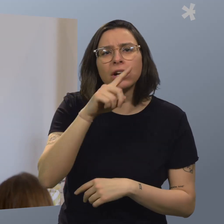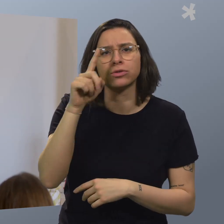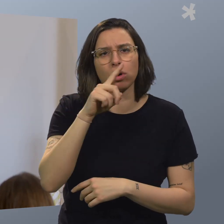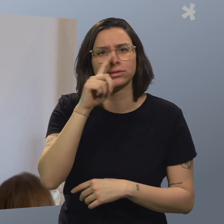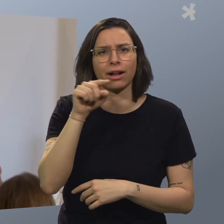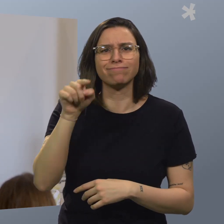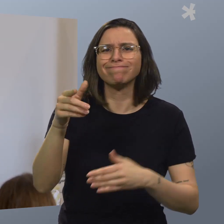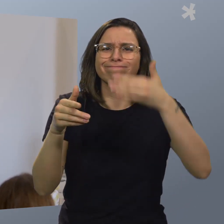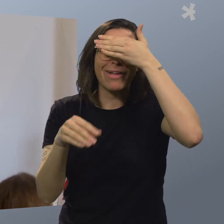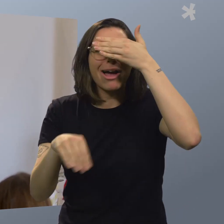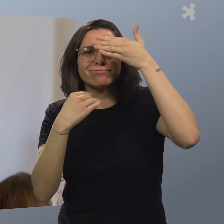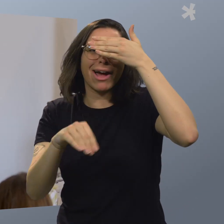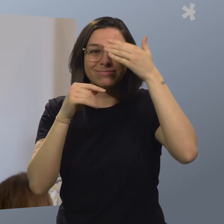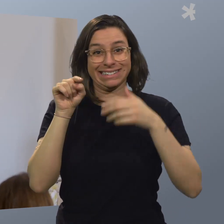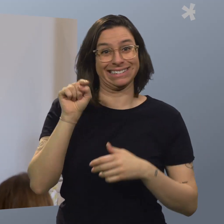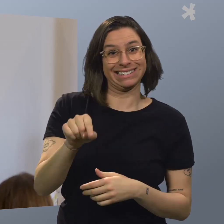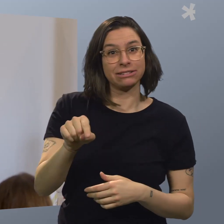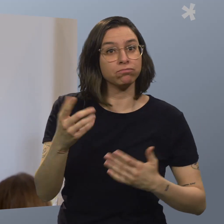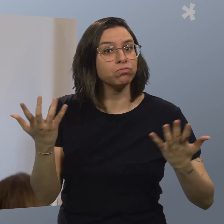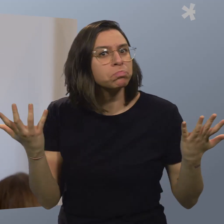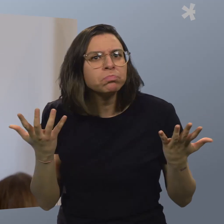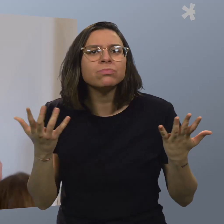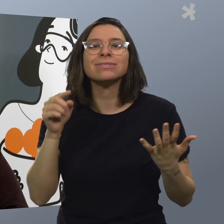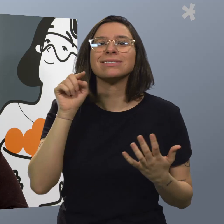Blindverkostung habe ich einmal gemacht.